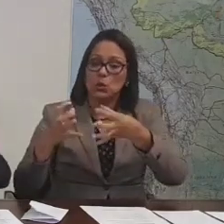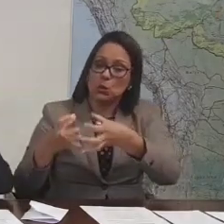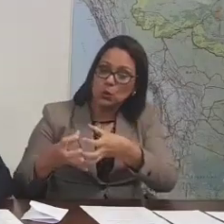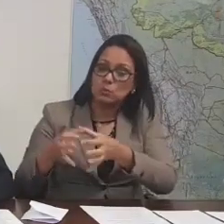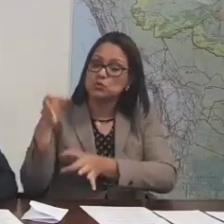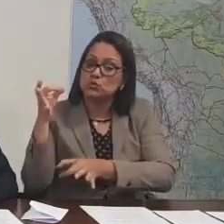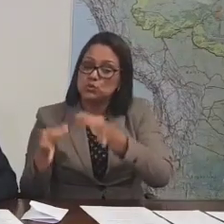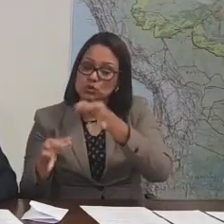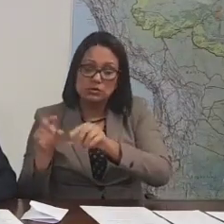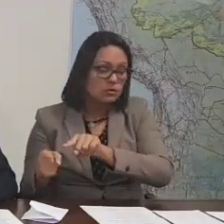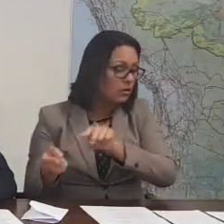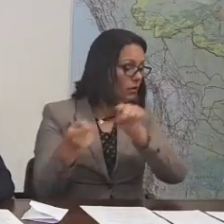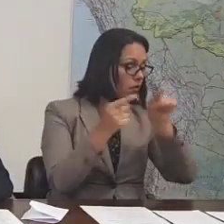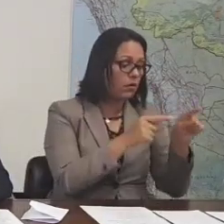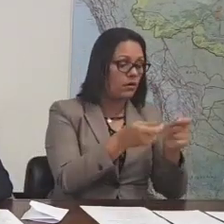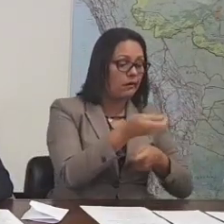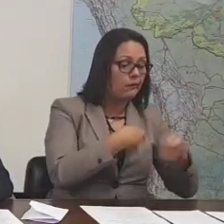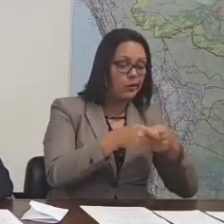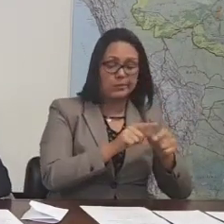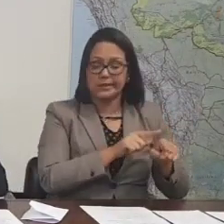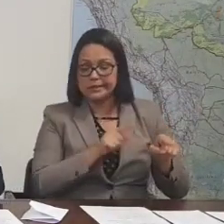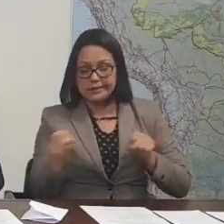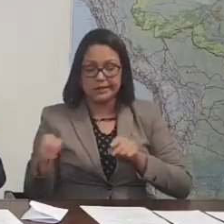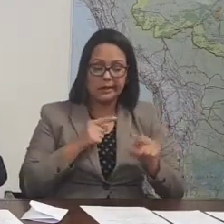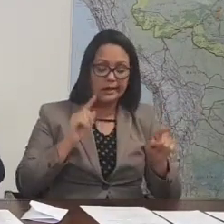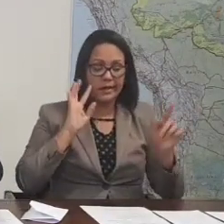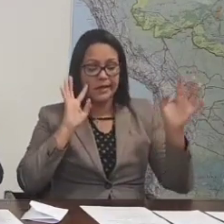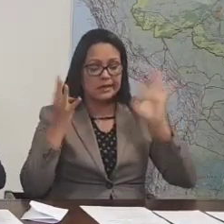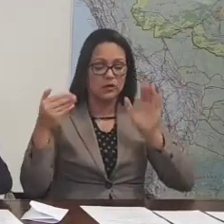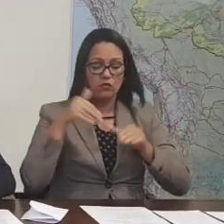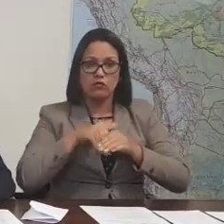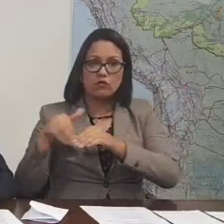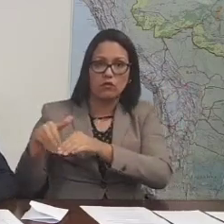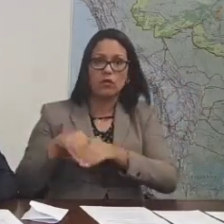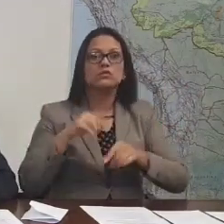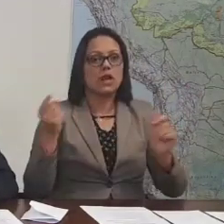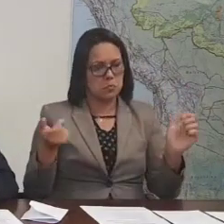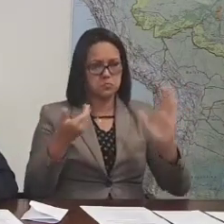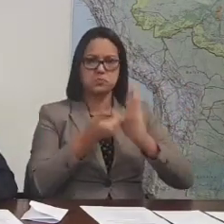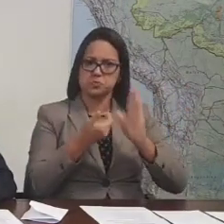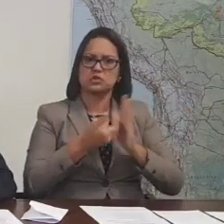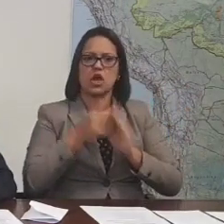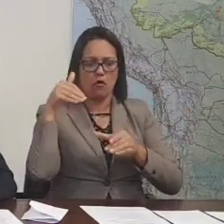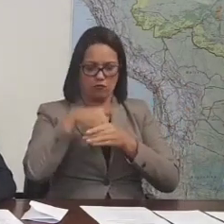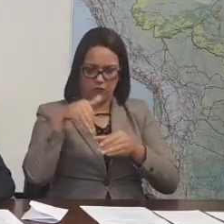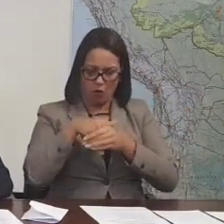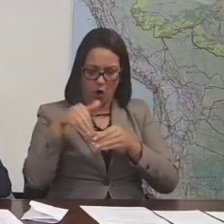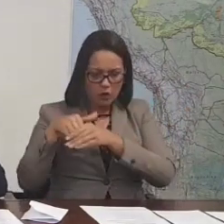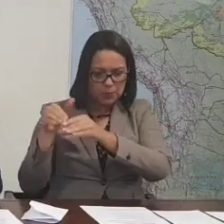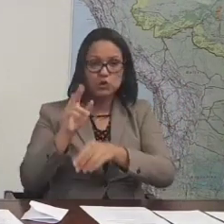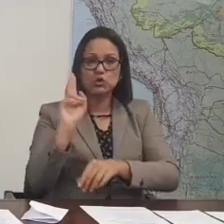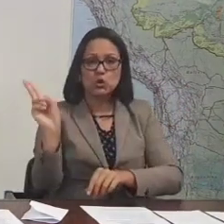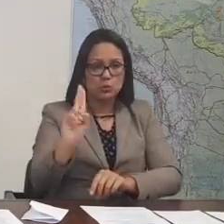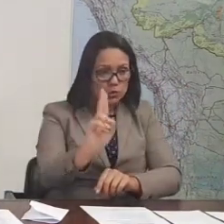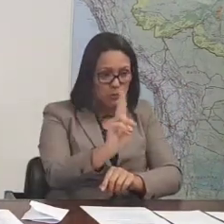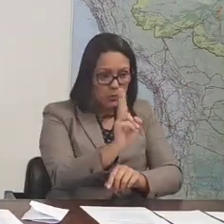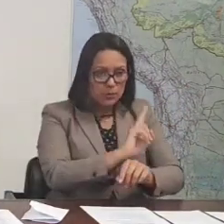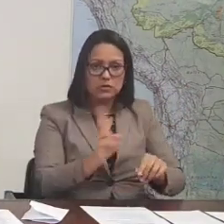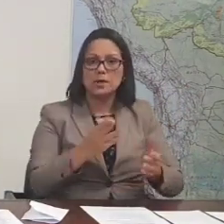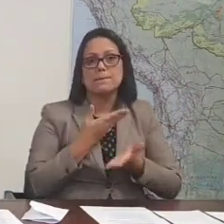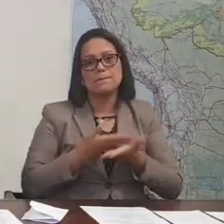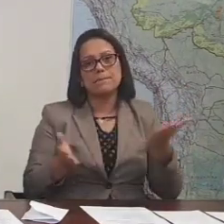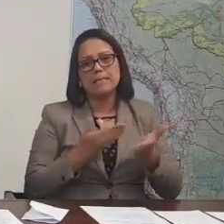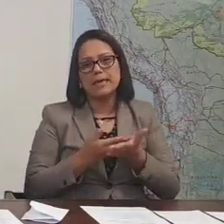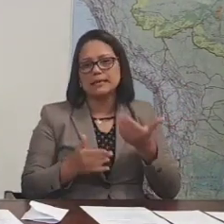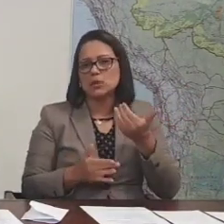ou vai para a economia. E ali, na Câmara, teve votação nominal e perdemos por 10